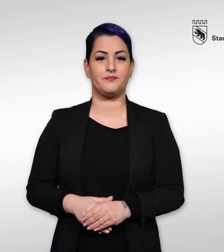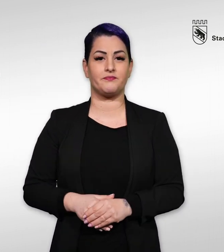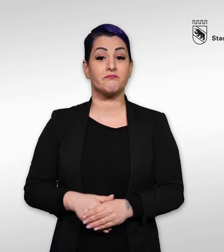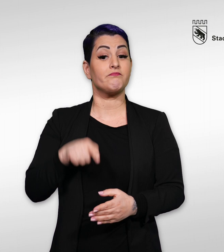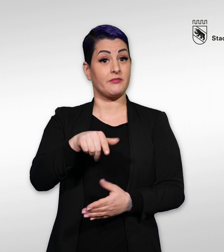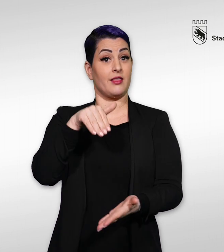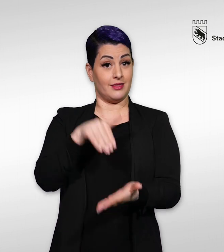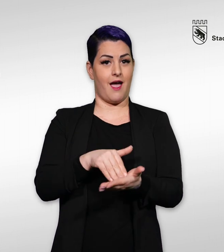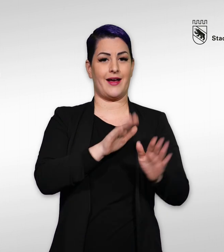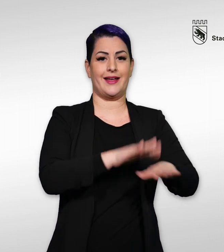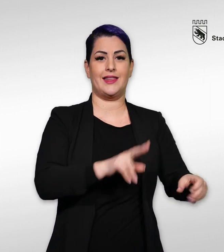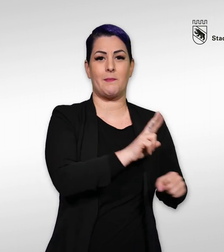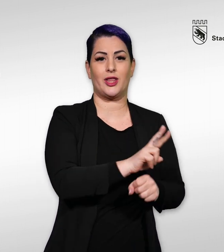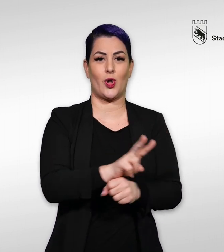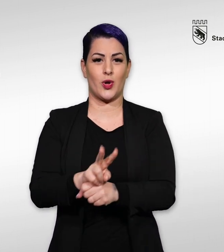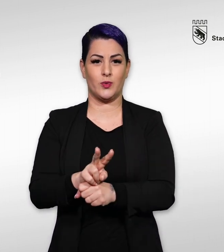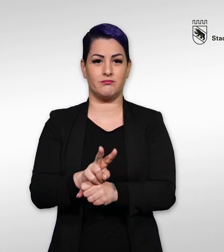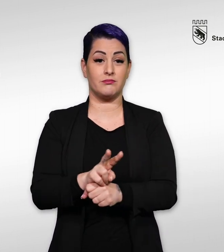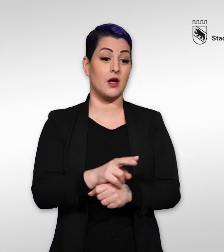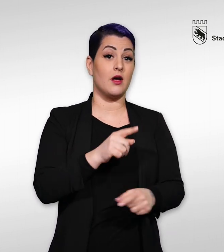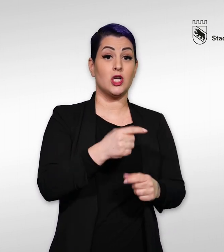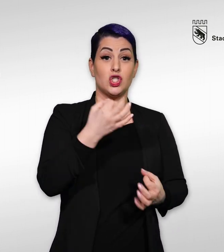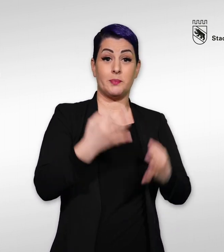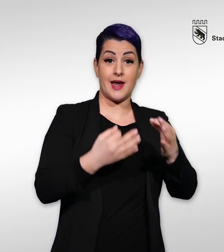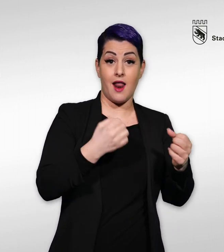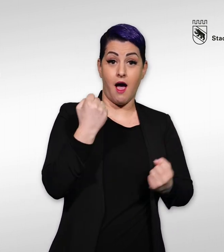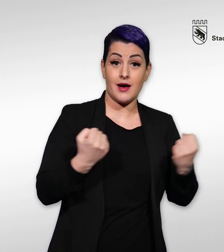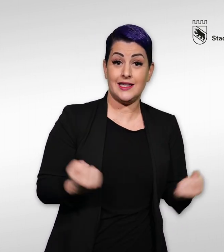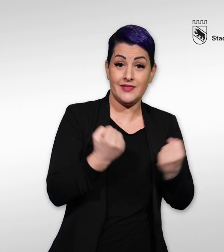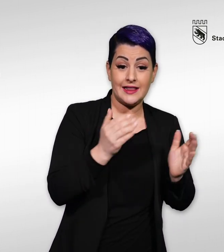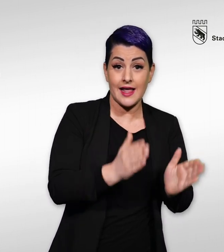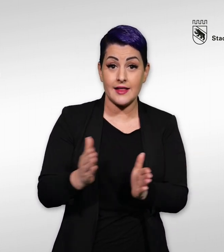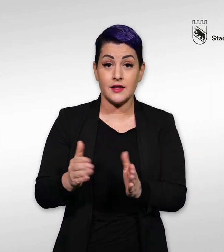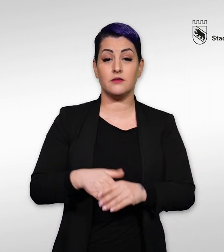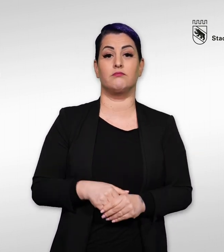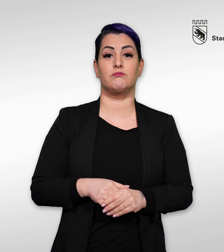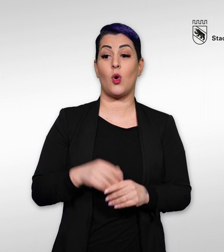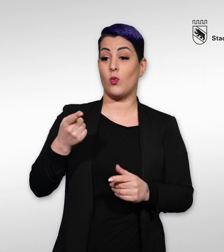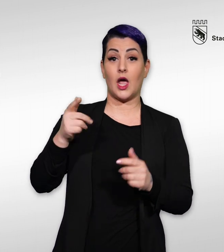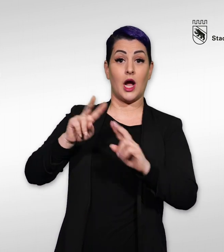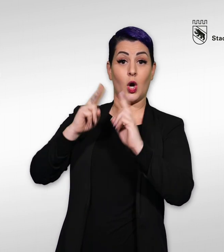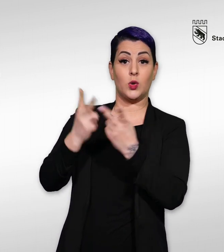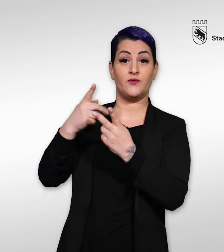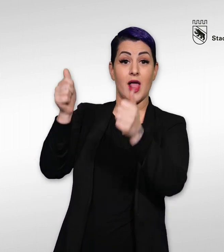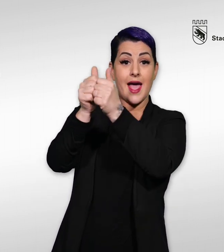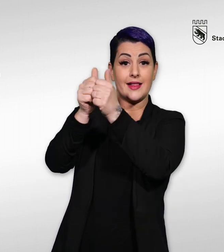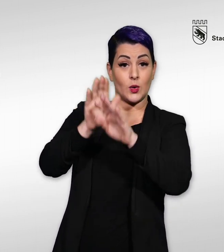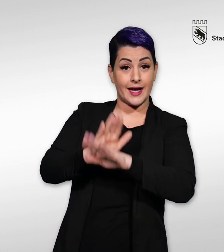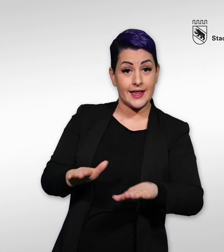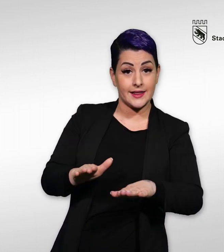Spielaktivitäten, Kurse für Eltern und Kinder und Gruppenaktivitäten. Sie finden dazu